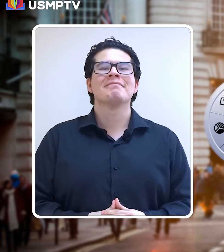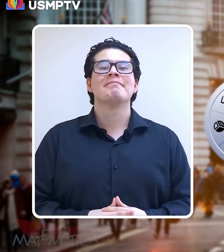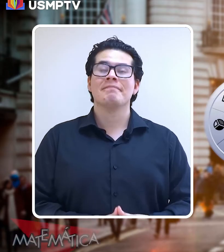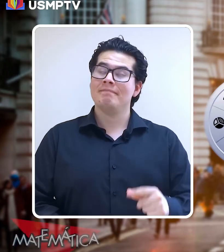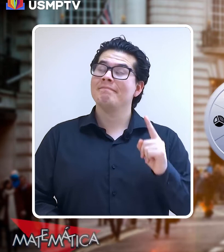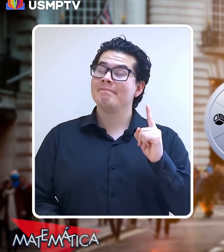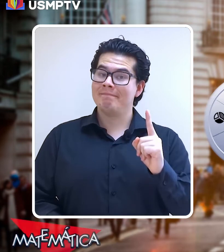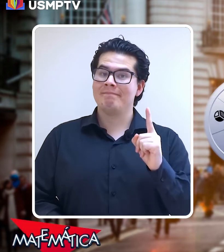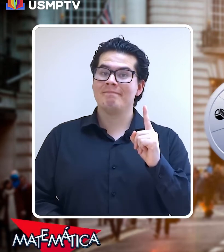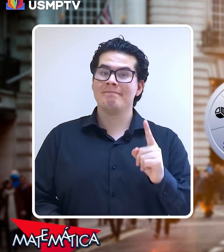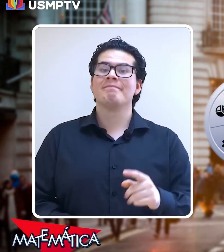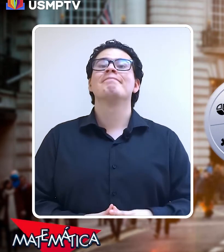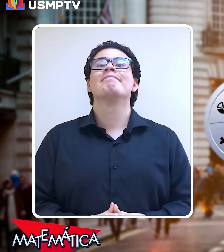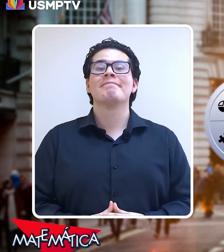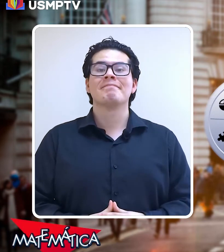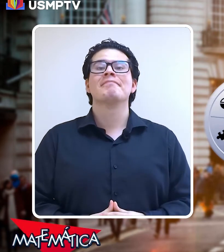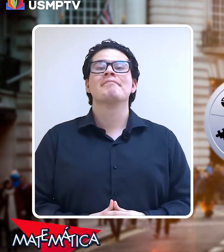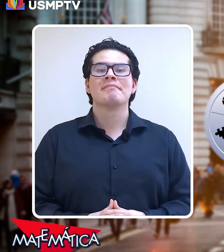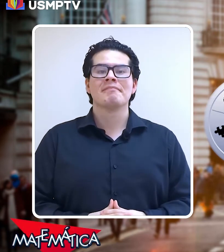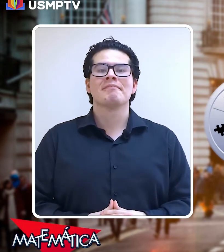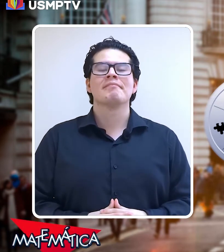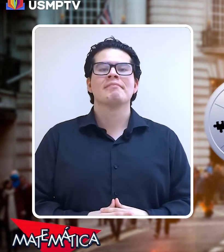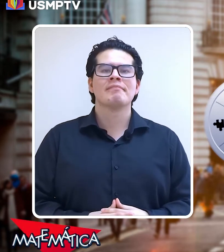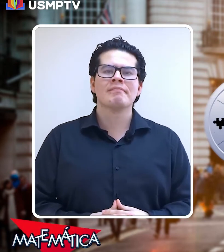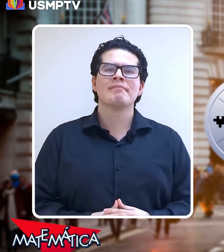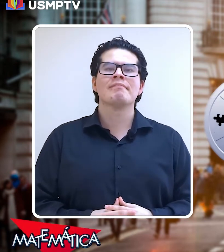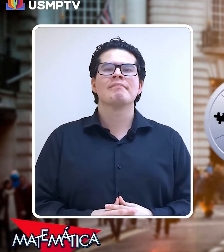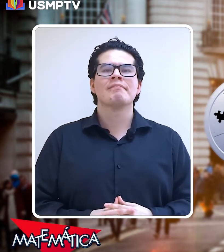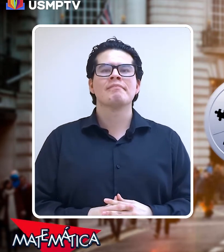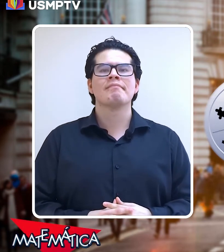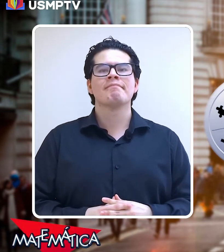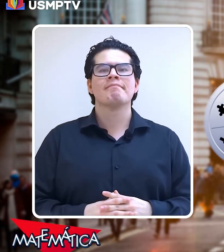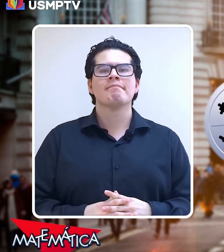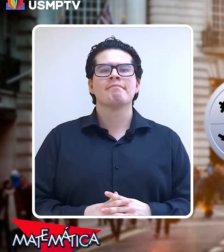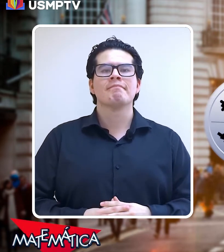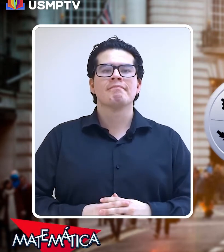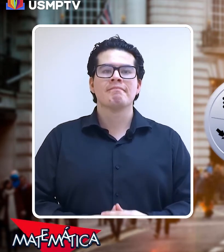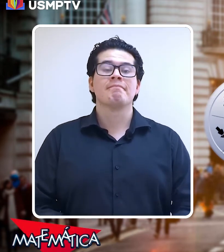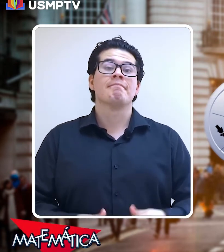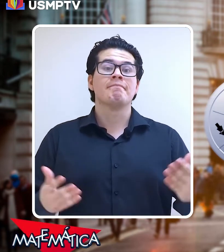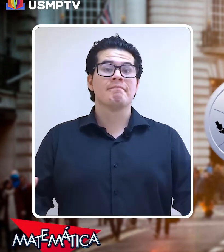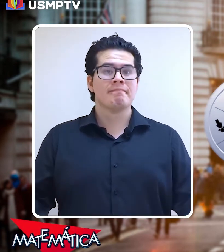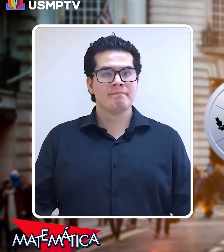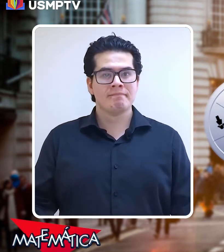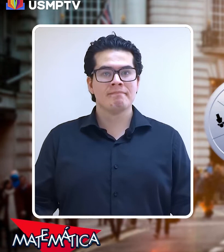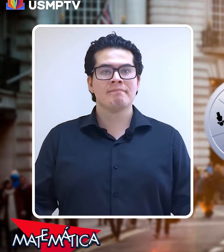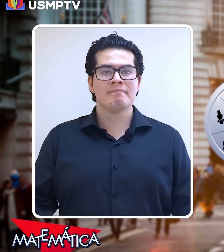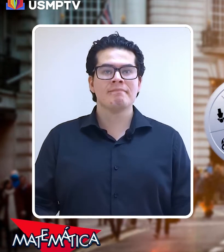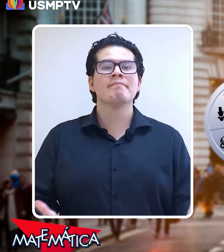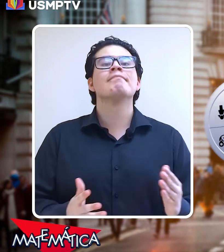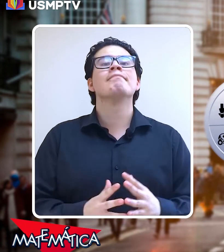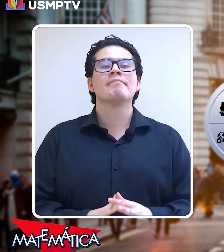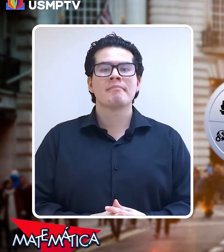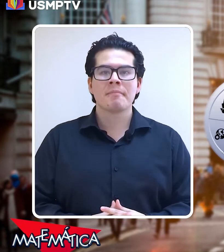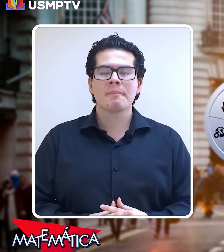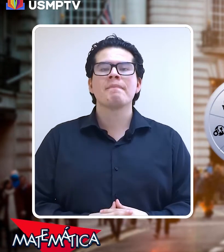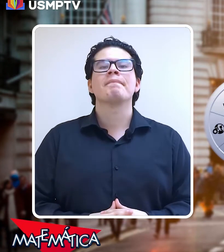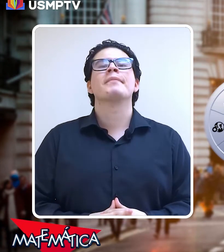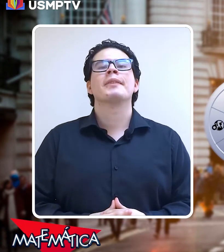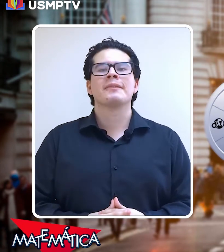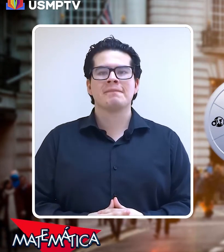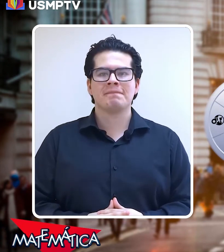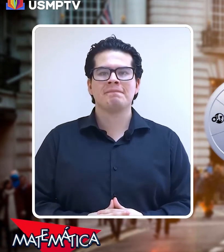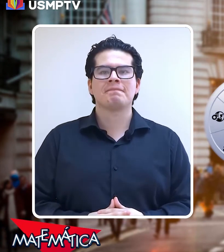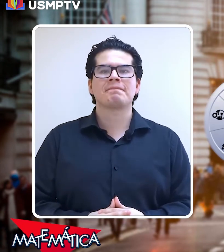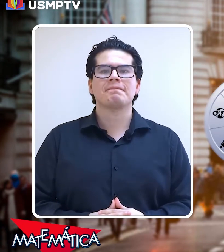Muy interesante lo que hemos dicho en la explicación Pero si te has estado preguntando para qué me sirve saber sobre la regla de 3 simple en